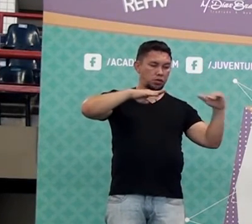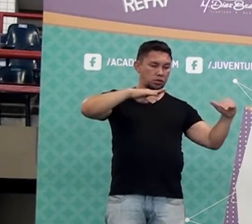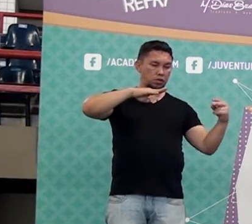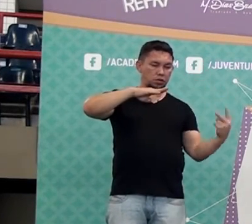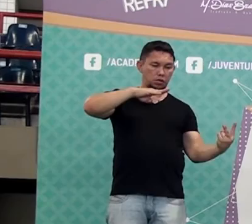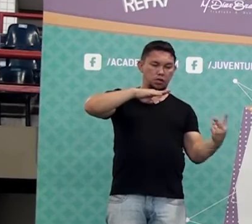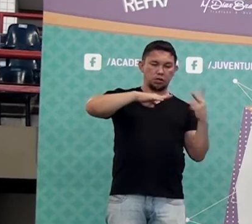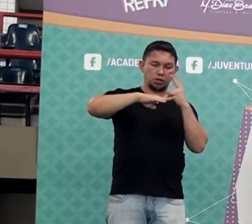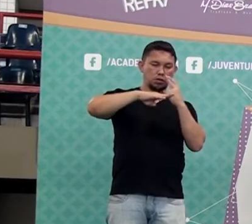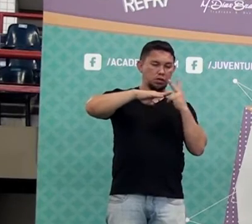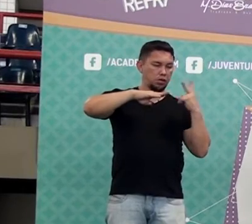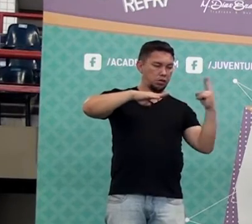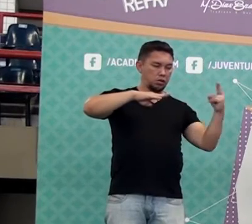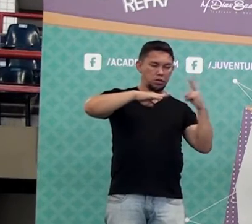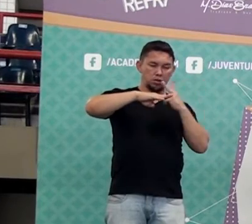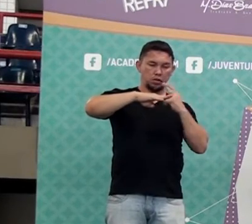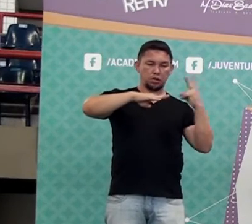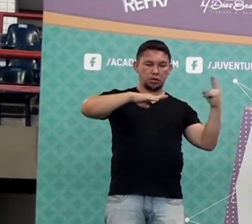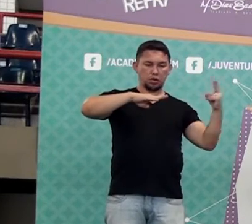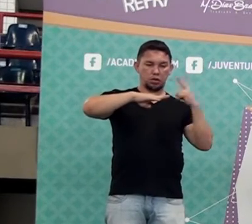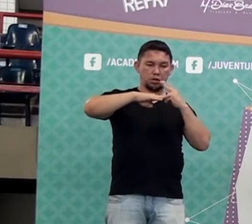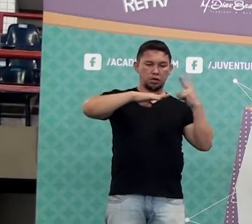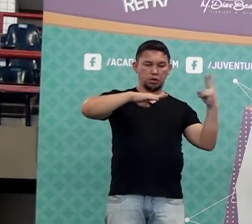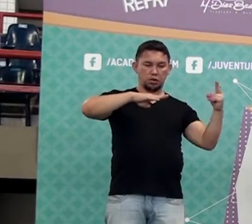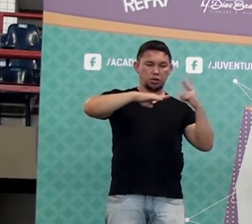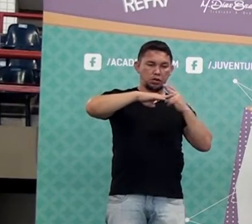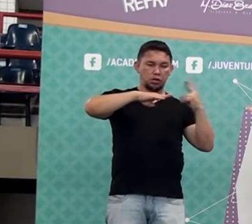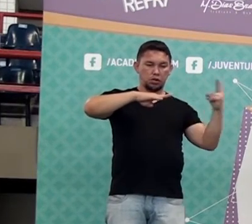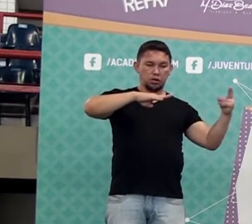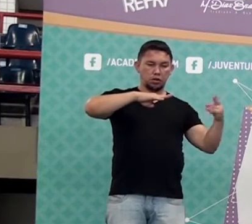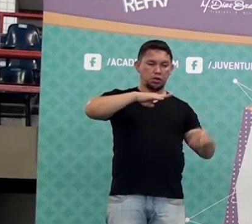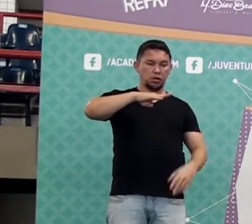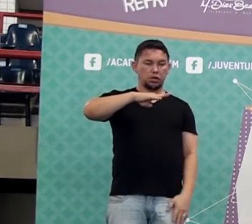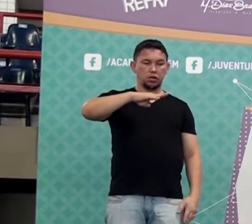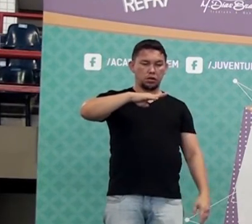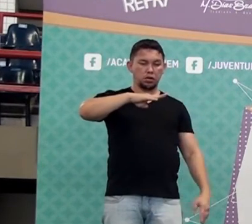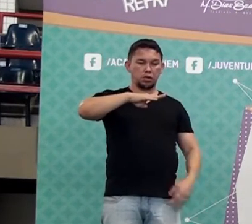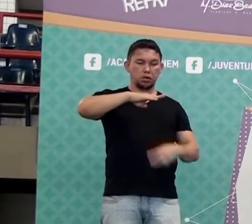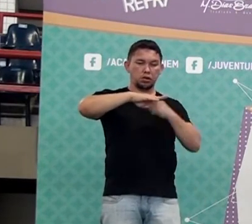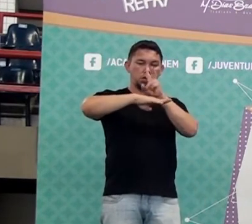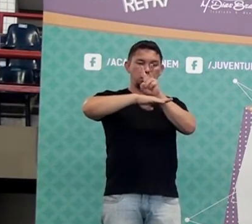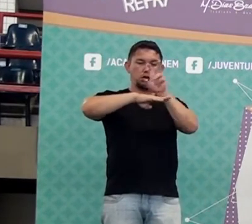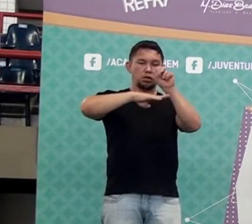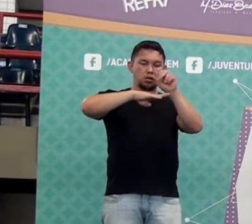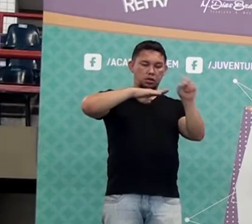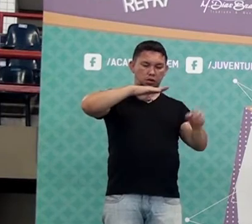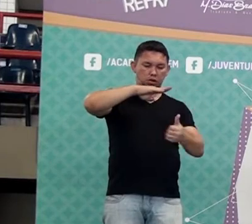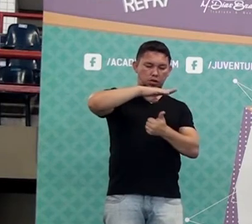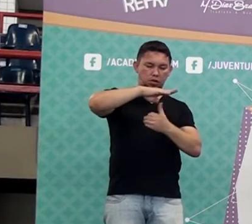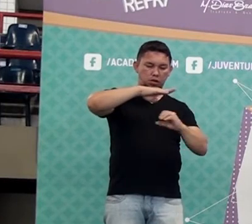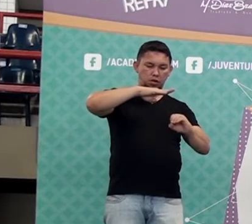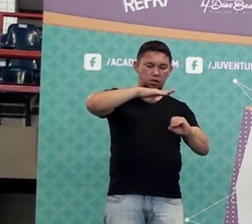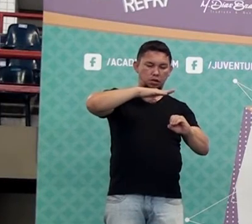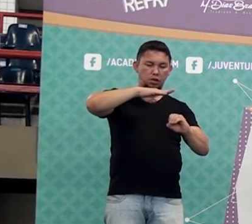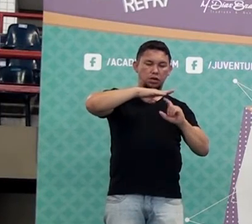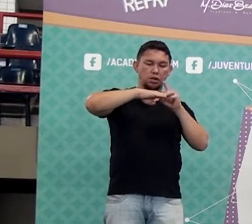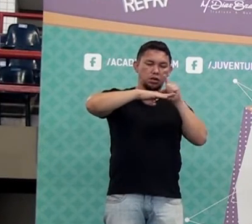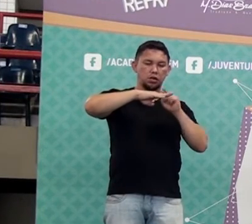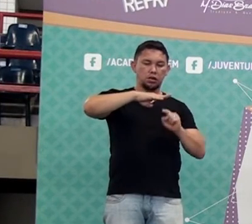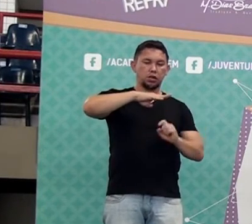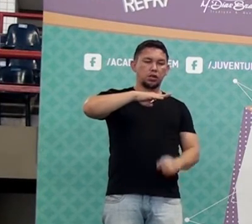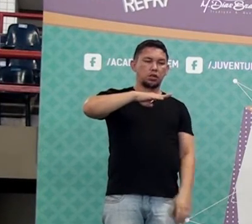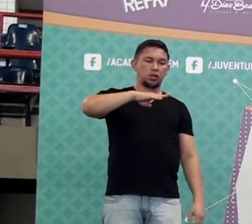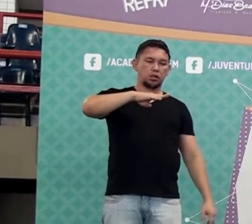mesma coisa que 50 dividido por 100. Só que quando eu tenho 50 dividido por 100, como é que eu posso falar